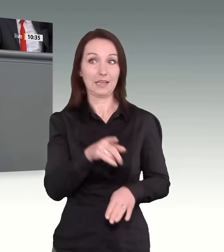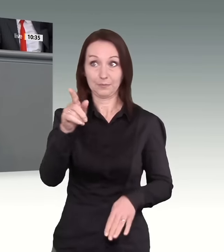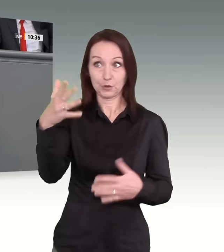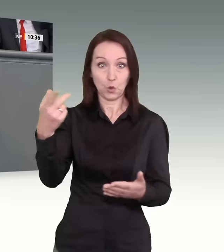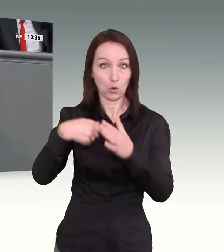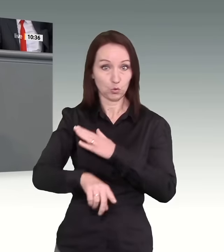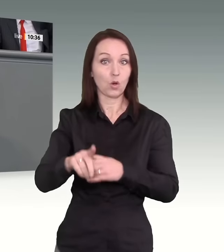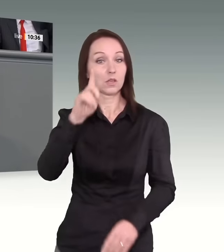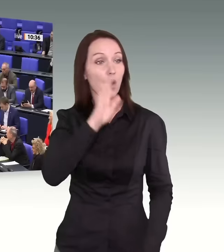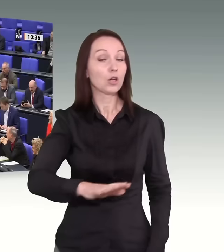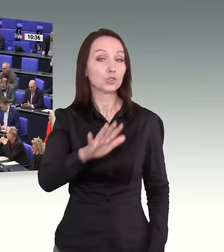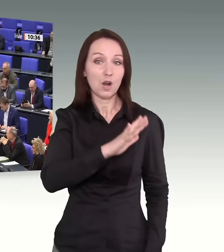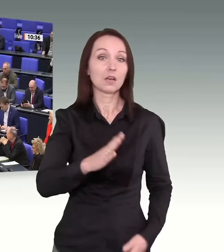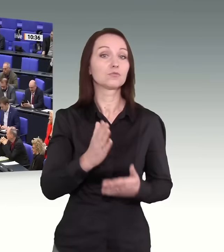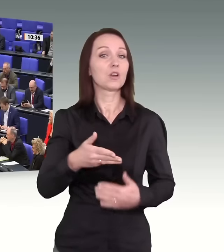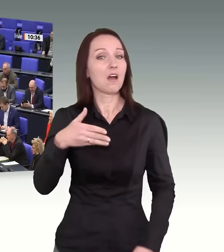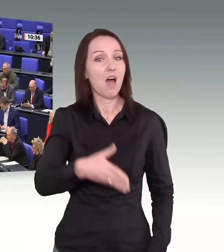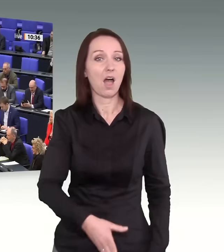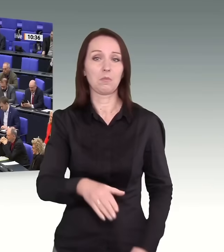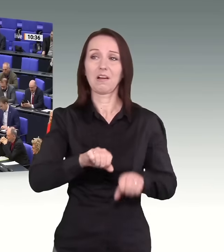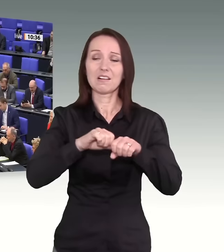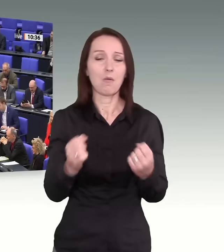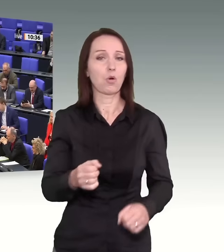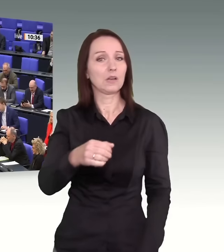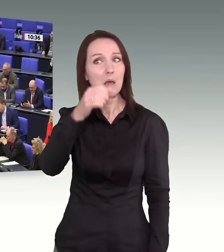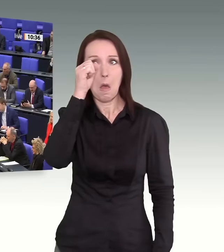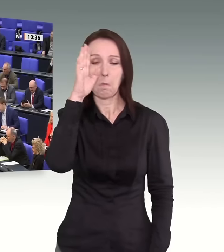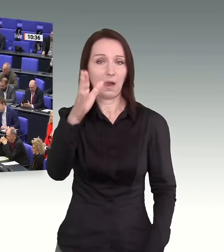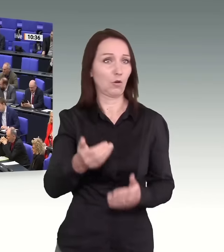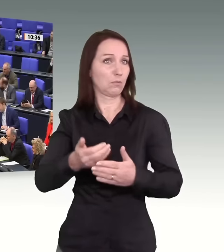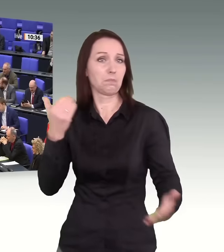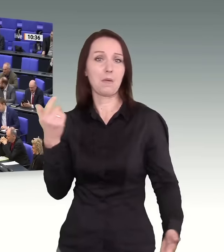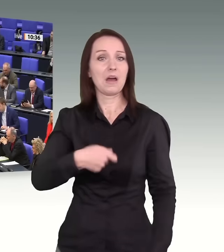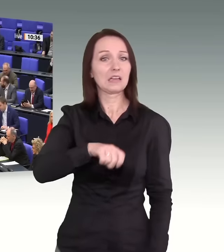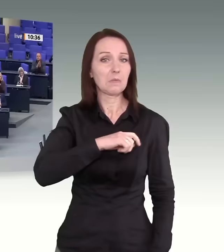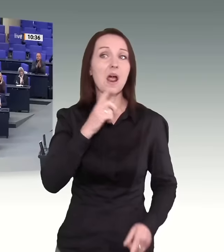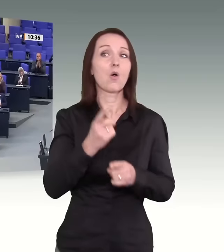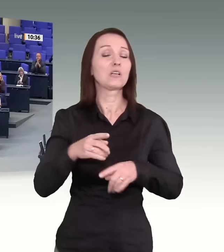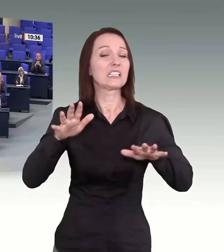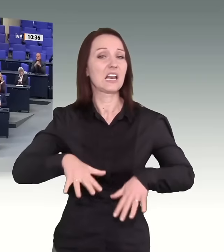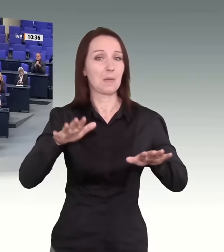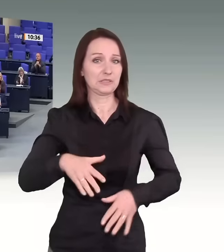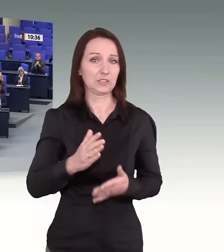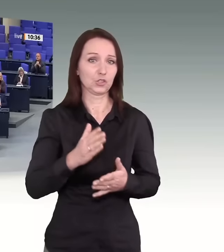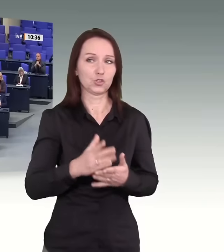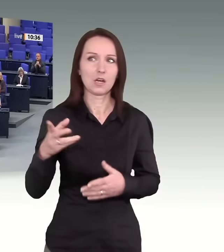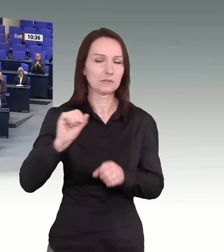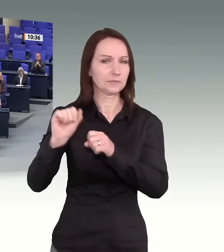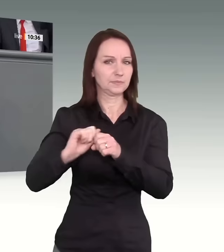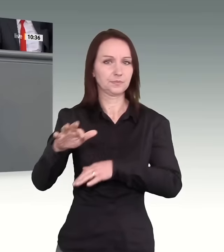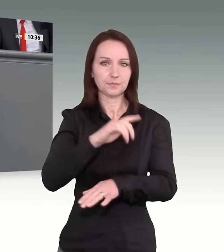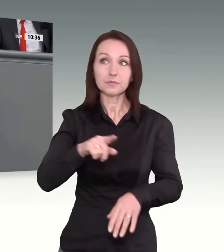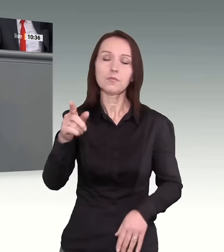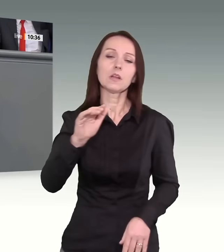kriminell und islamistisch. Sie merken, werte Kolleginnen und Kollegen von der CDU und CSU, wie minzig der Schritt ist, hier